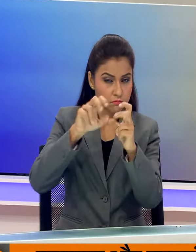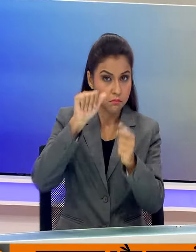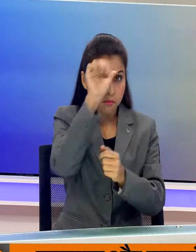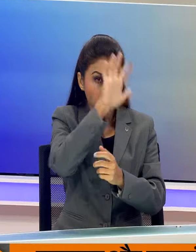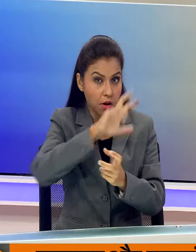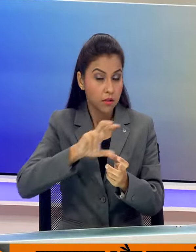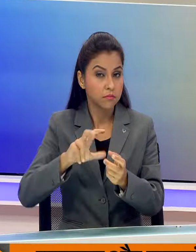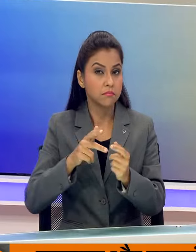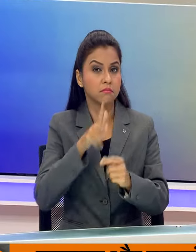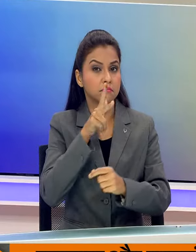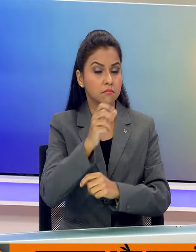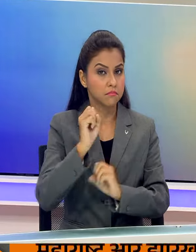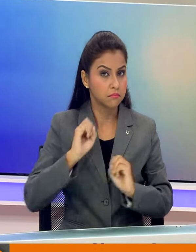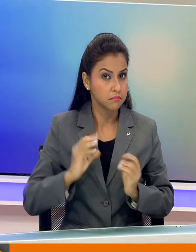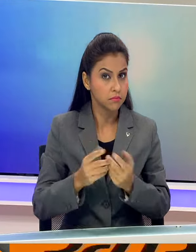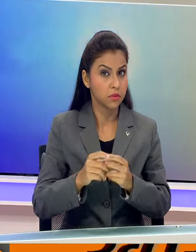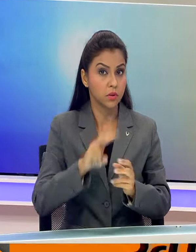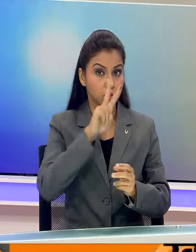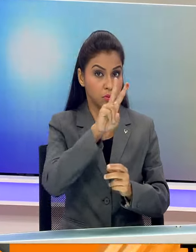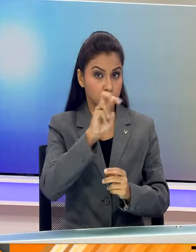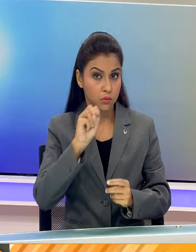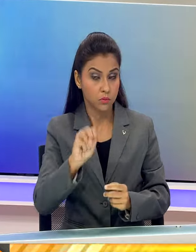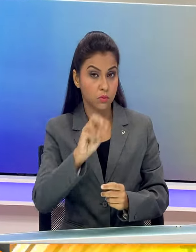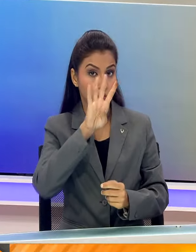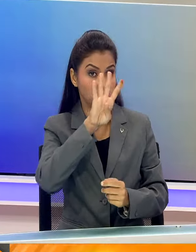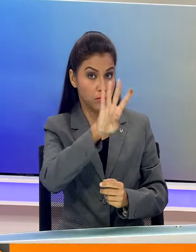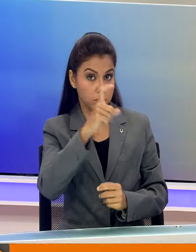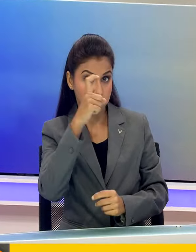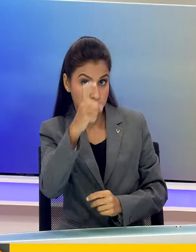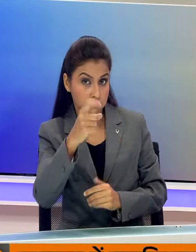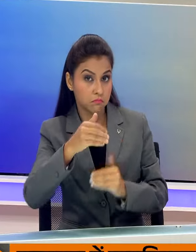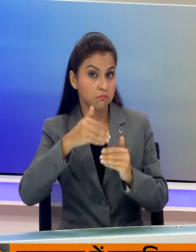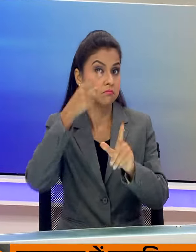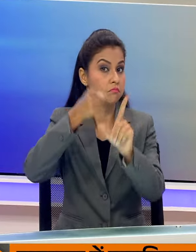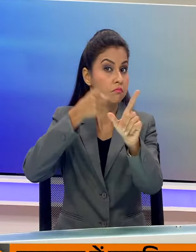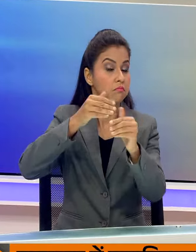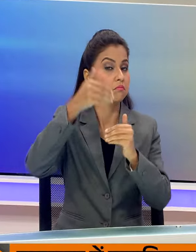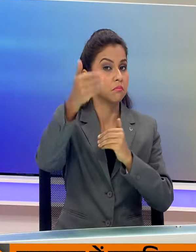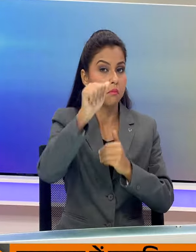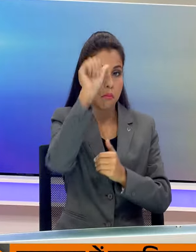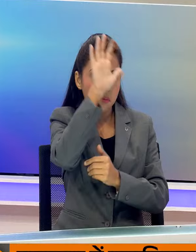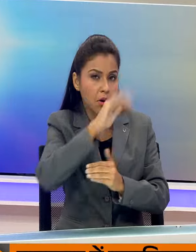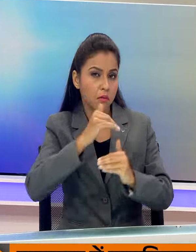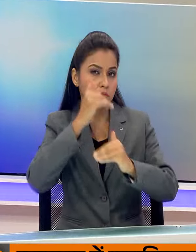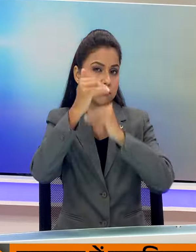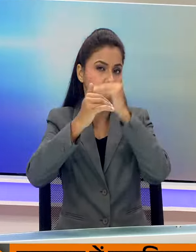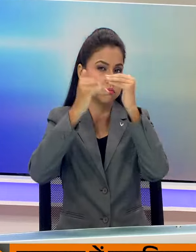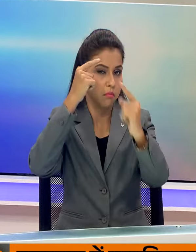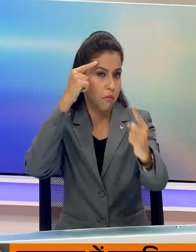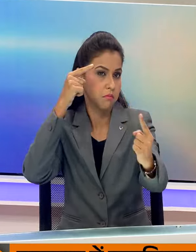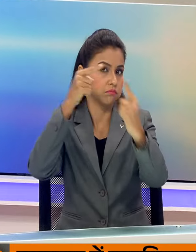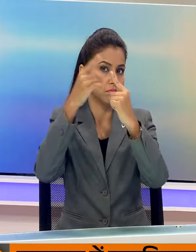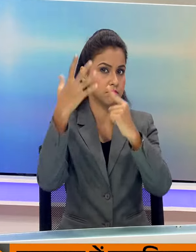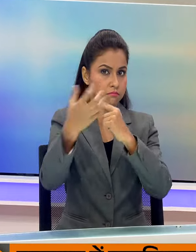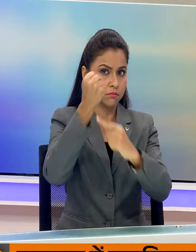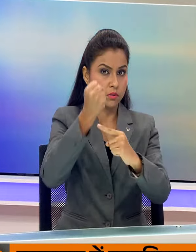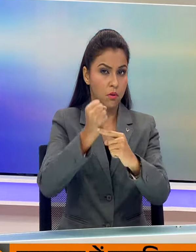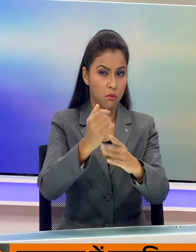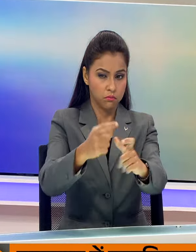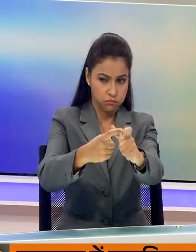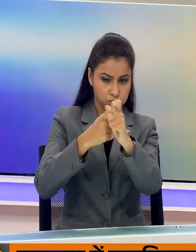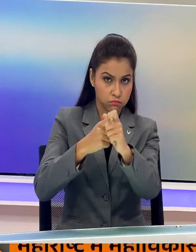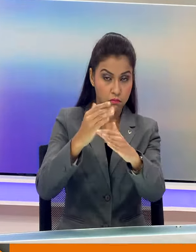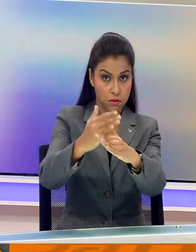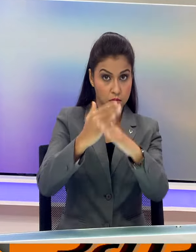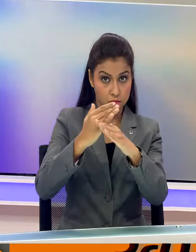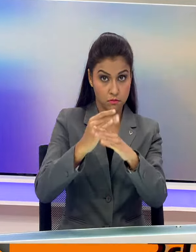वक्त अव्य देंगे जिसमें 2047 तक भारत को विकसित बनाने के लक्ष में सुरक्षा के महत्व